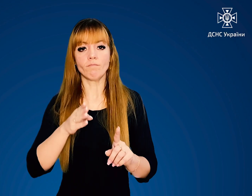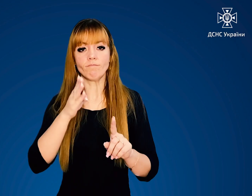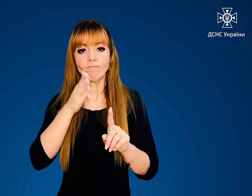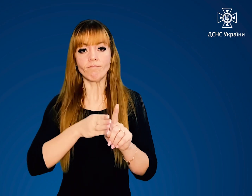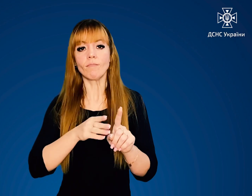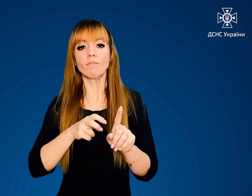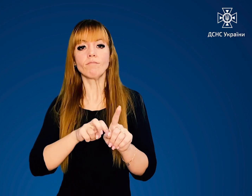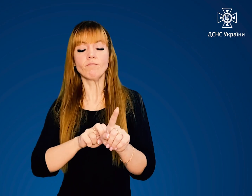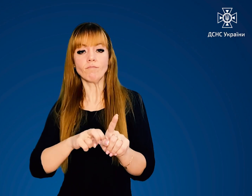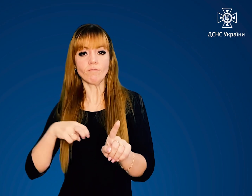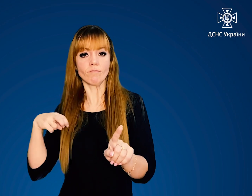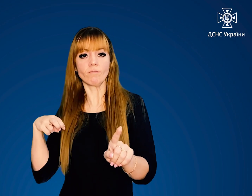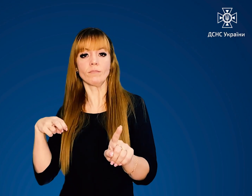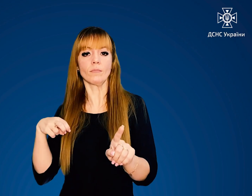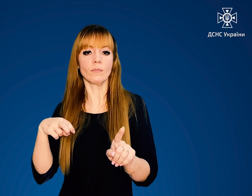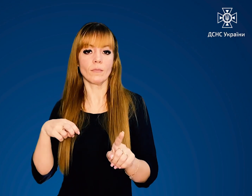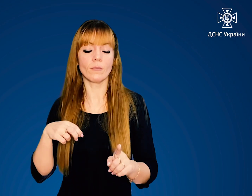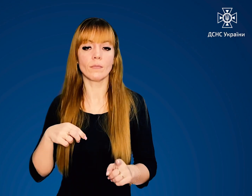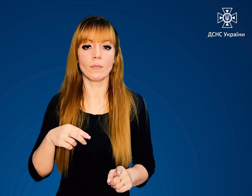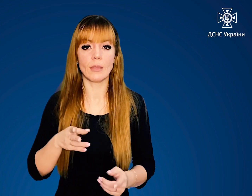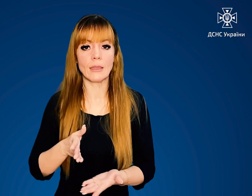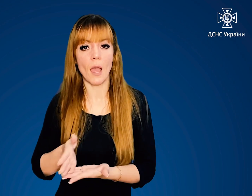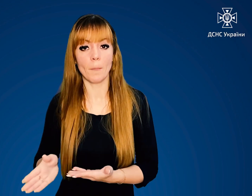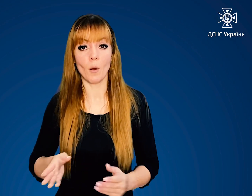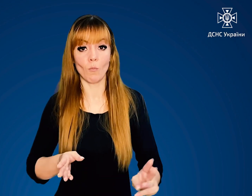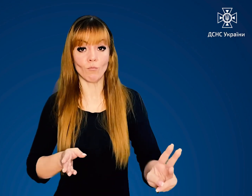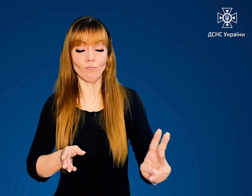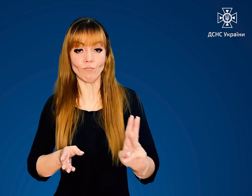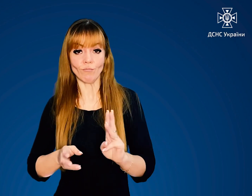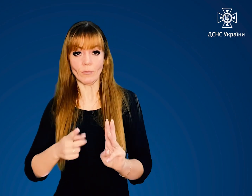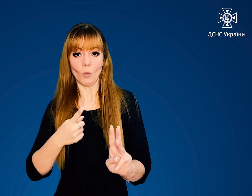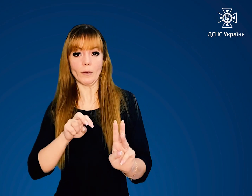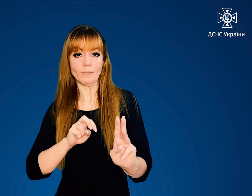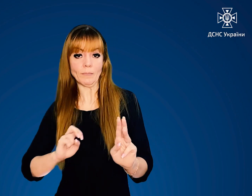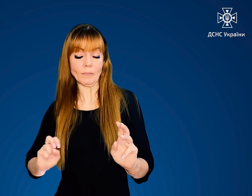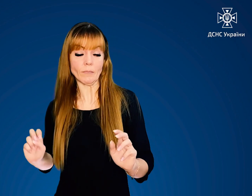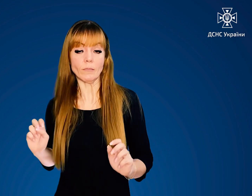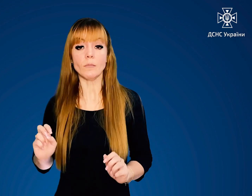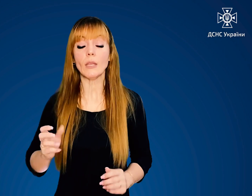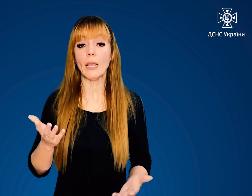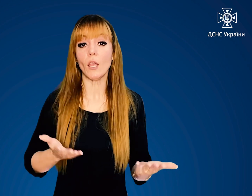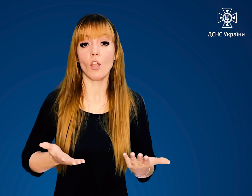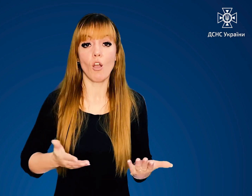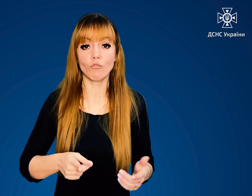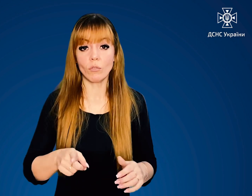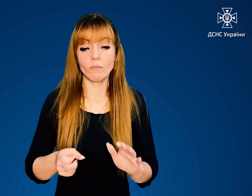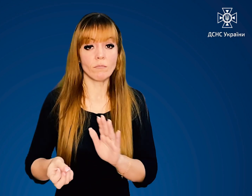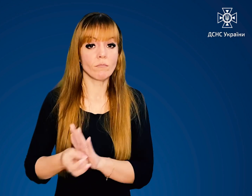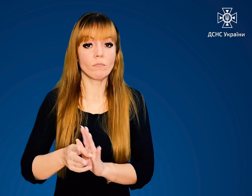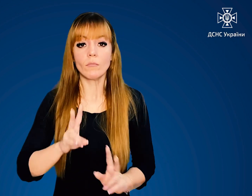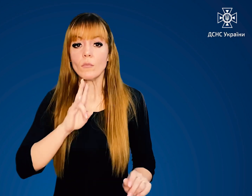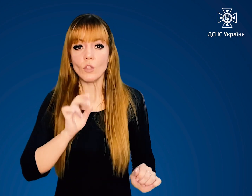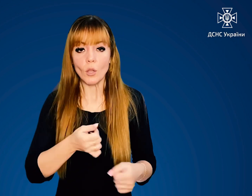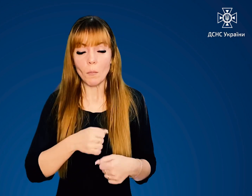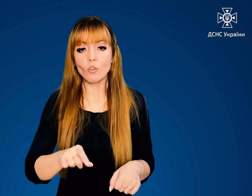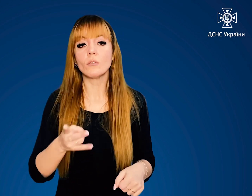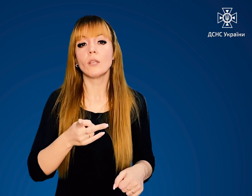напрямку розповсюдження вогню. Якщо втекти від пожежі неможливо, то вийдіть на відкриту